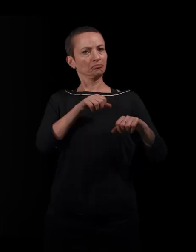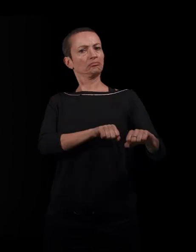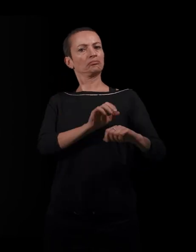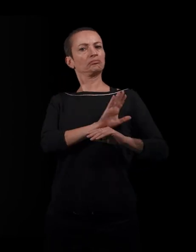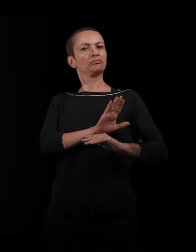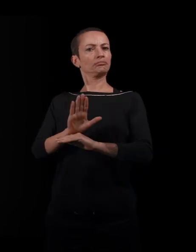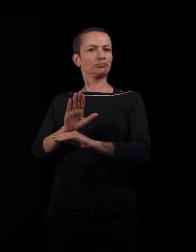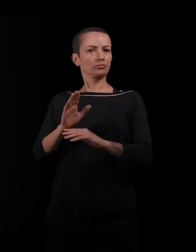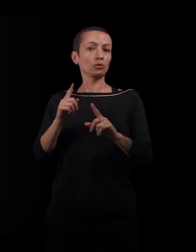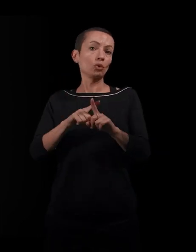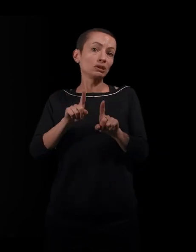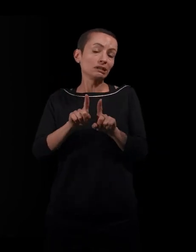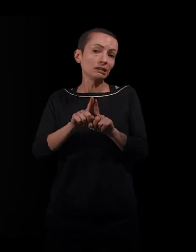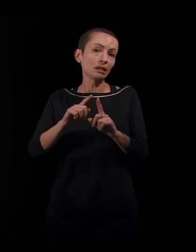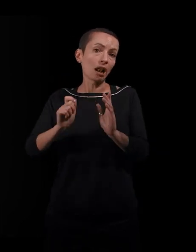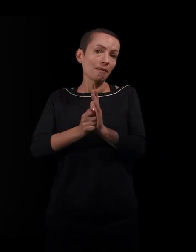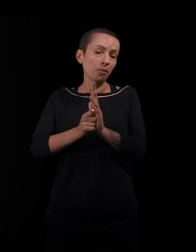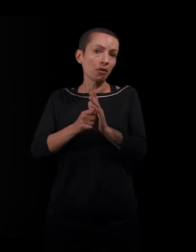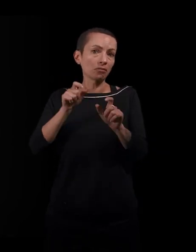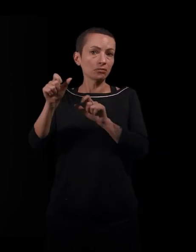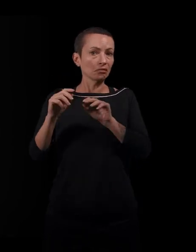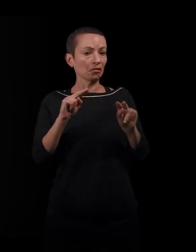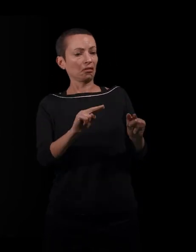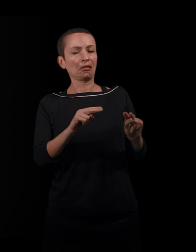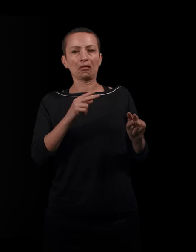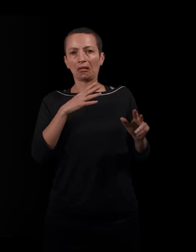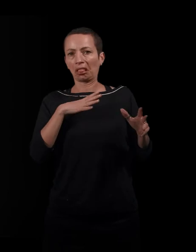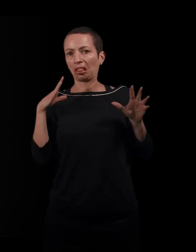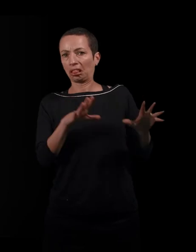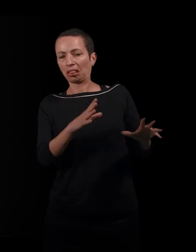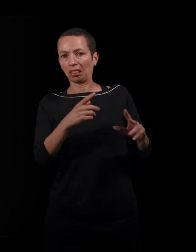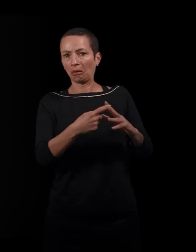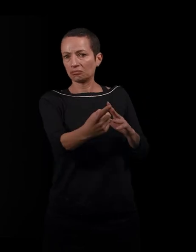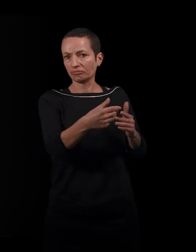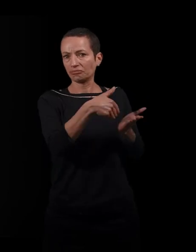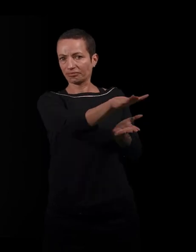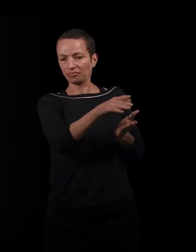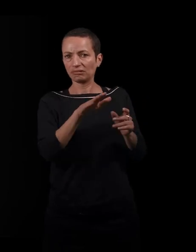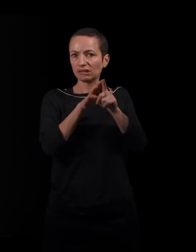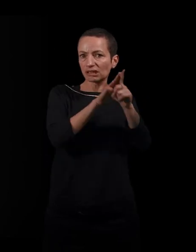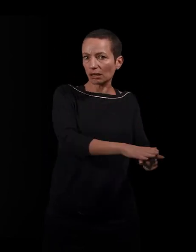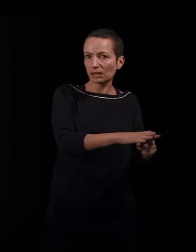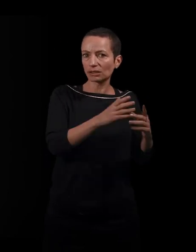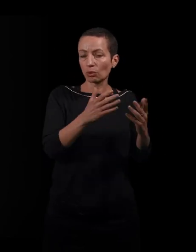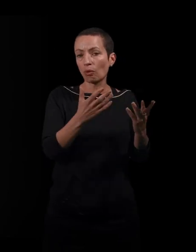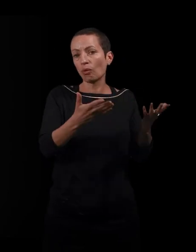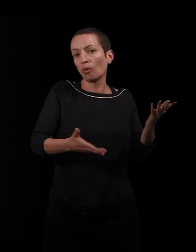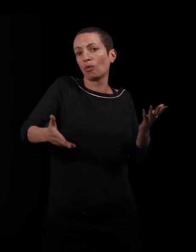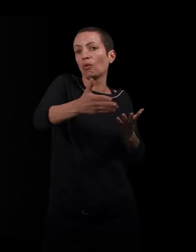cible du rejet, des stéréotypes, des discriminations qui sont portées dans la société française sur les pieds noirs